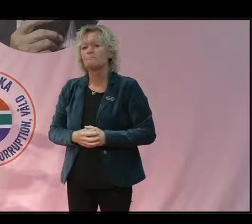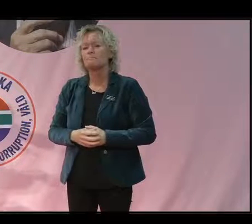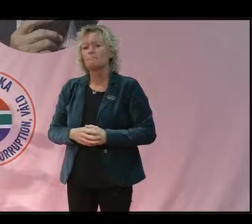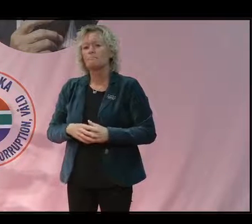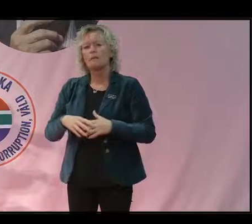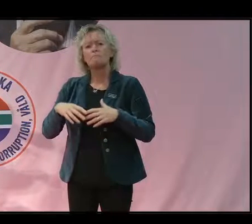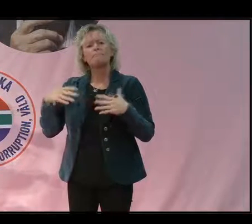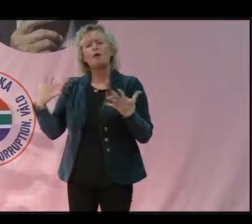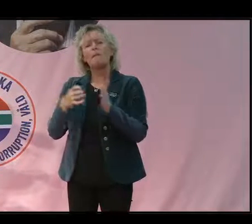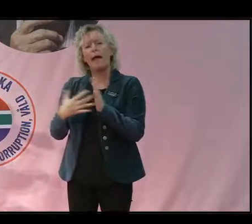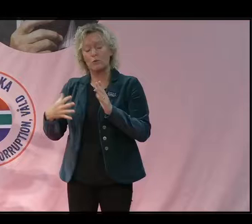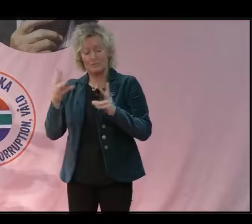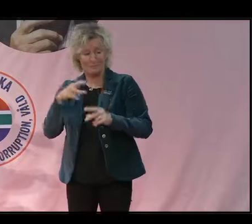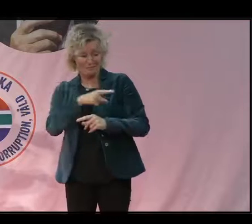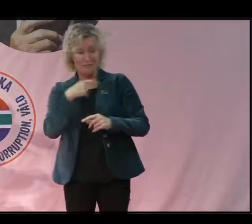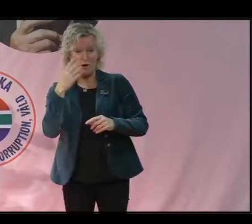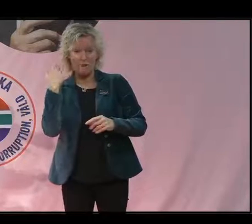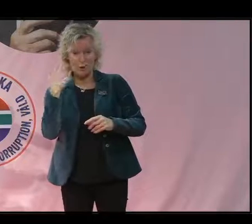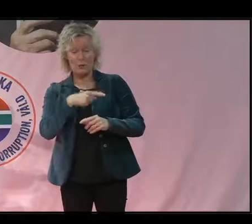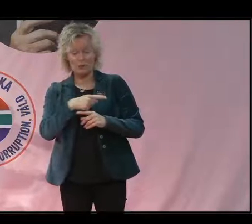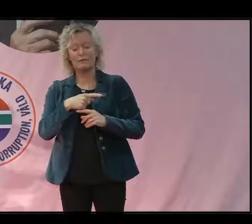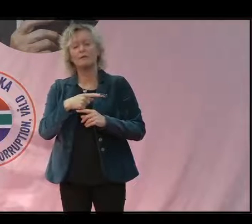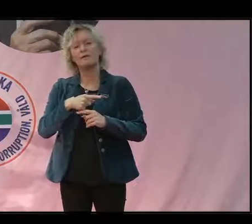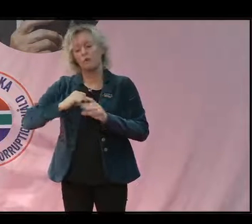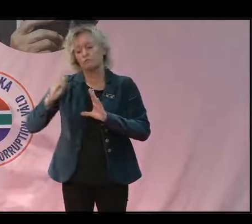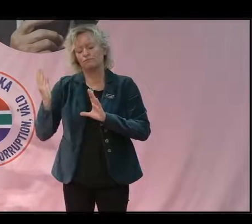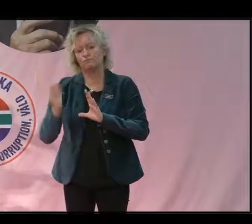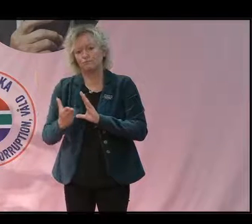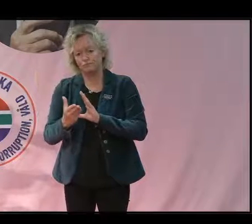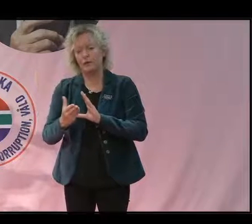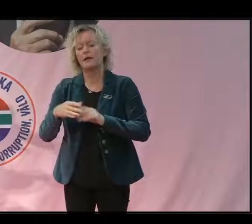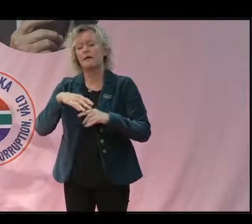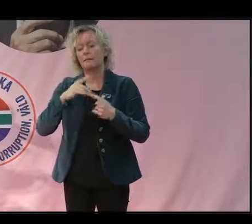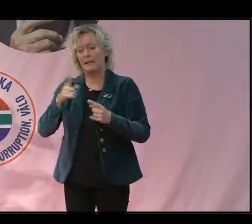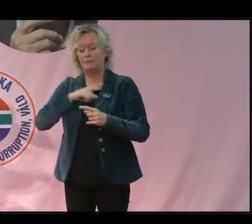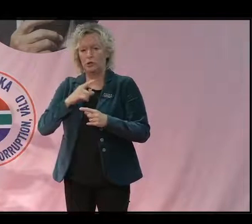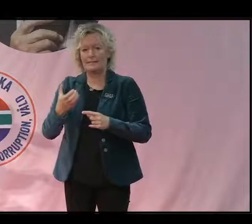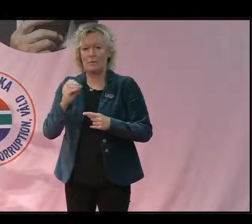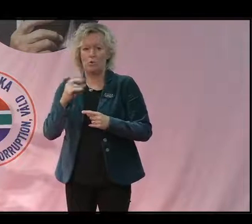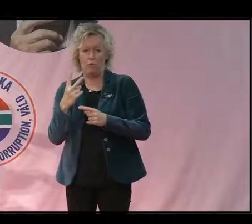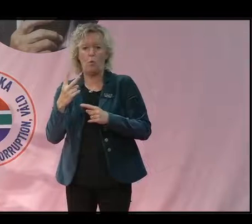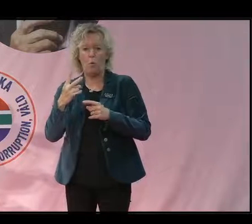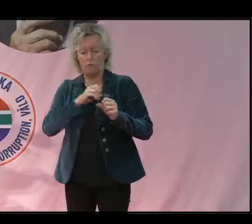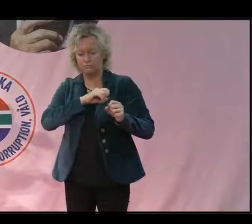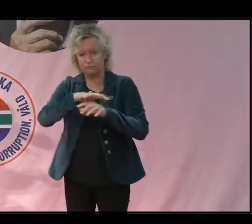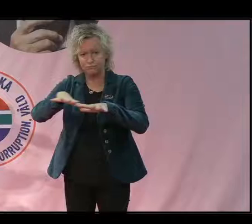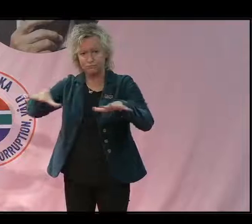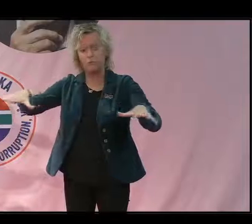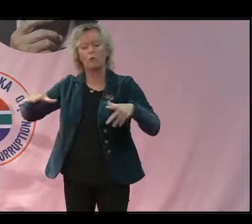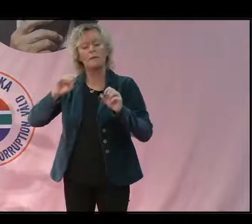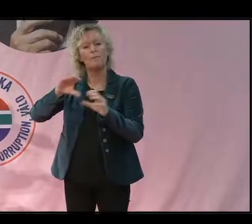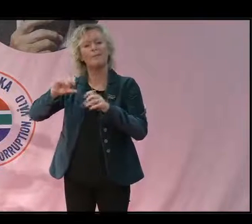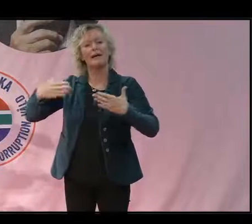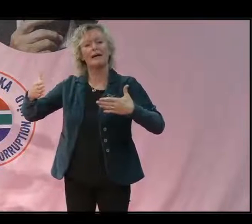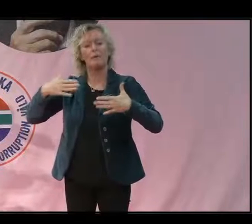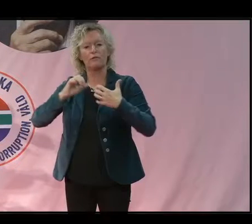Konsekvenserna då, som du var inne på också. Den här avskogningen leder till omfattande koldioxidutsläpp som bidrar till klimatförändringarna. Totalt